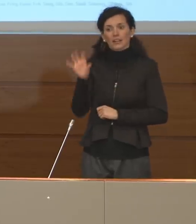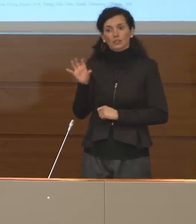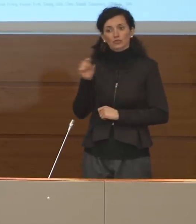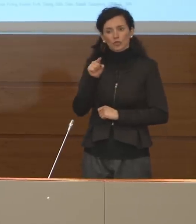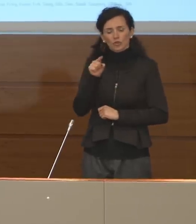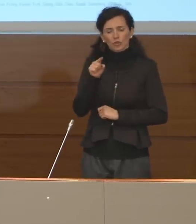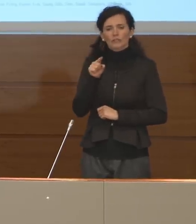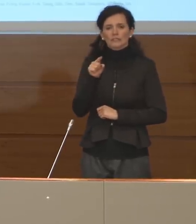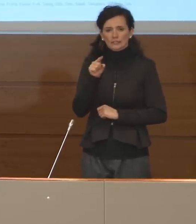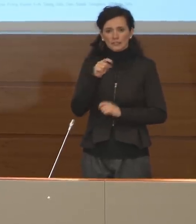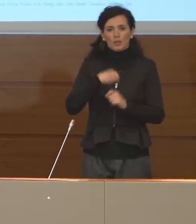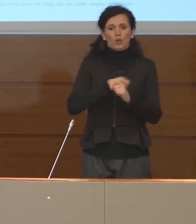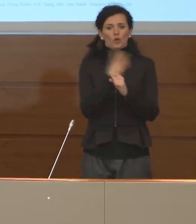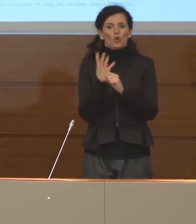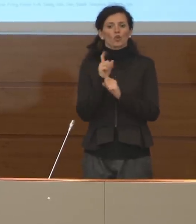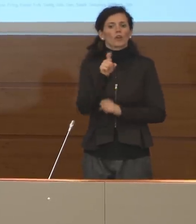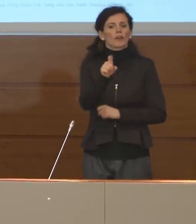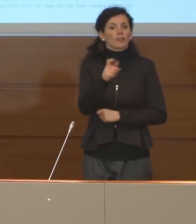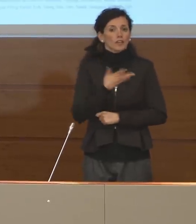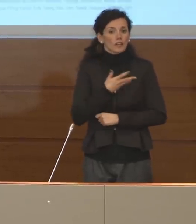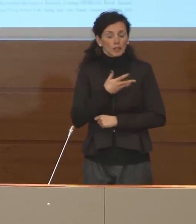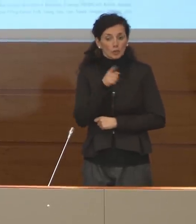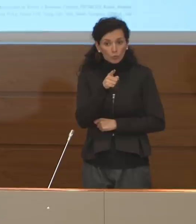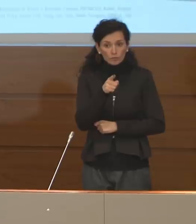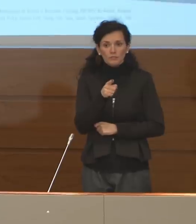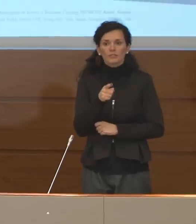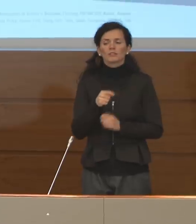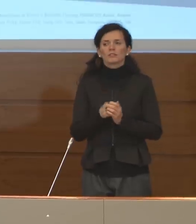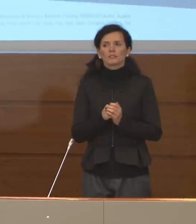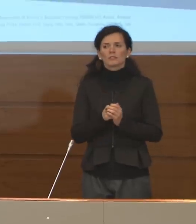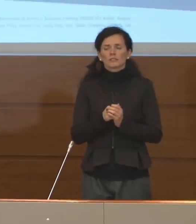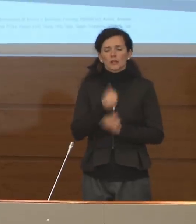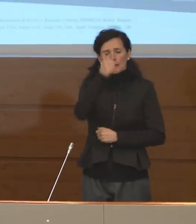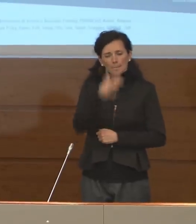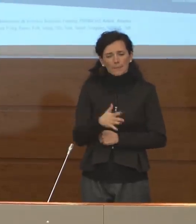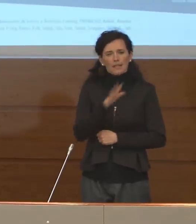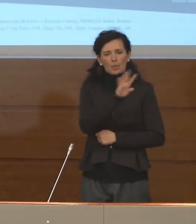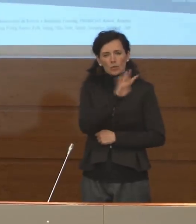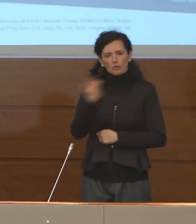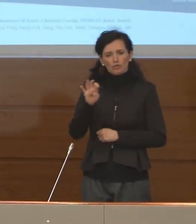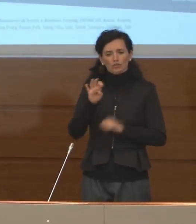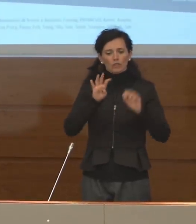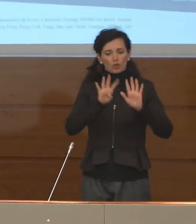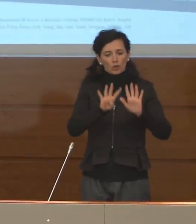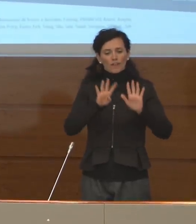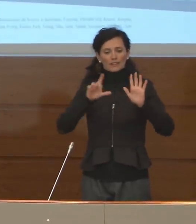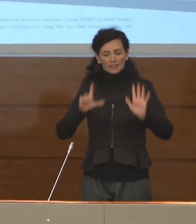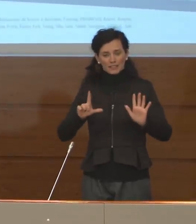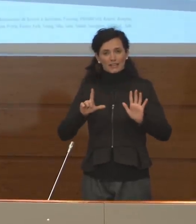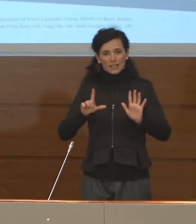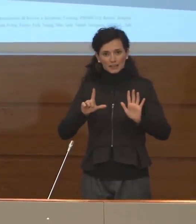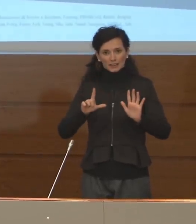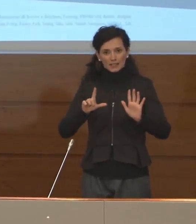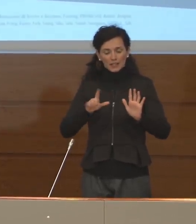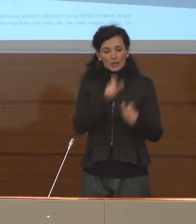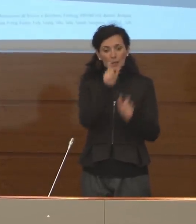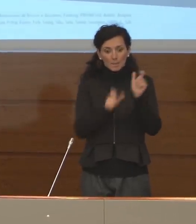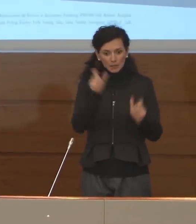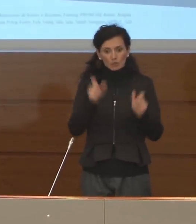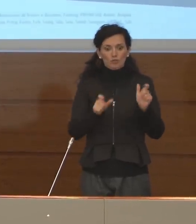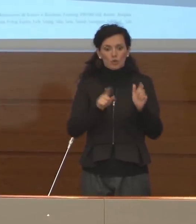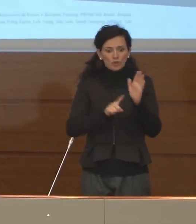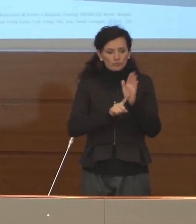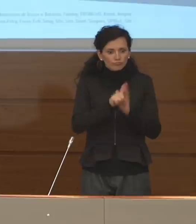affette dal coronavirus è di 1.497 positivi